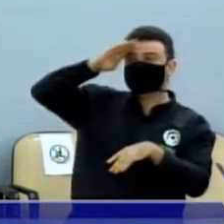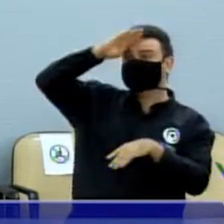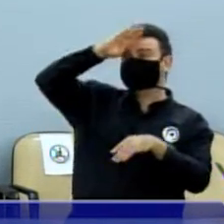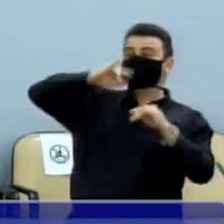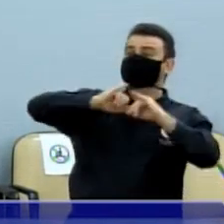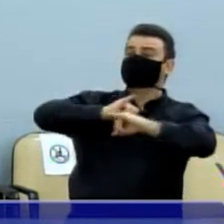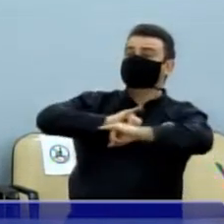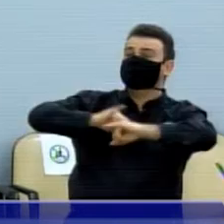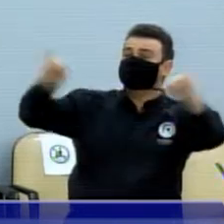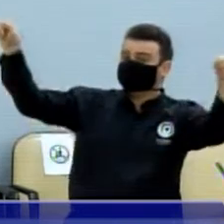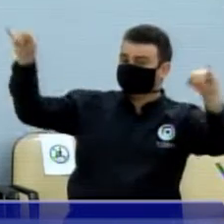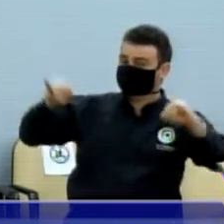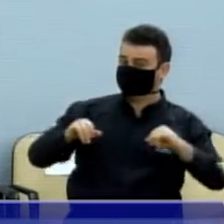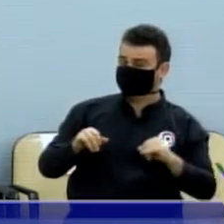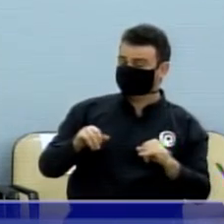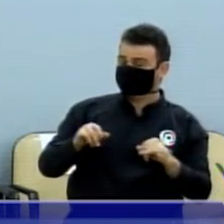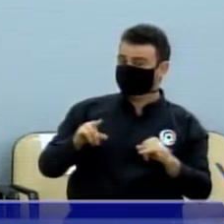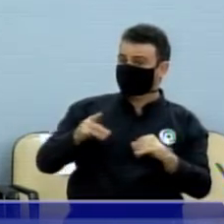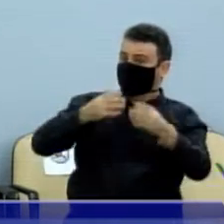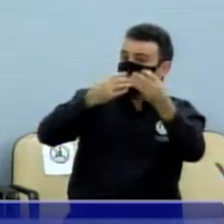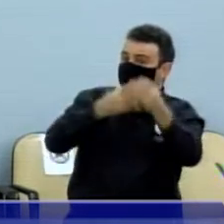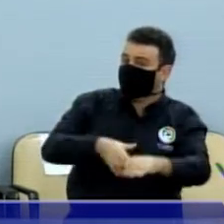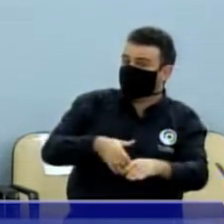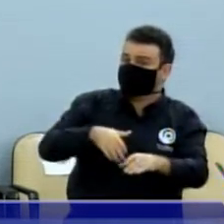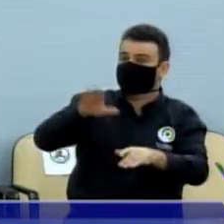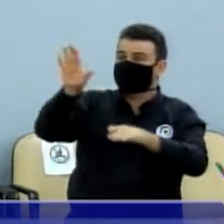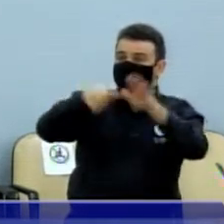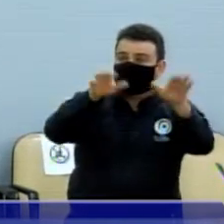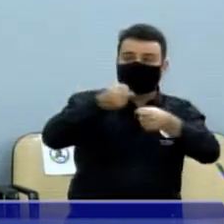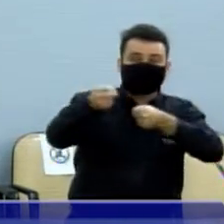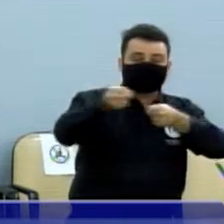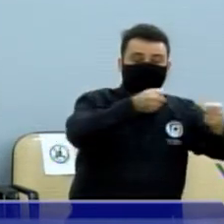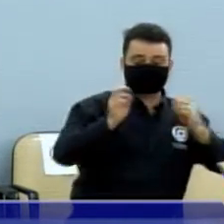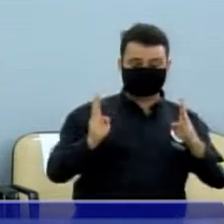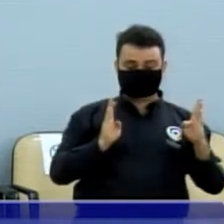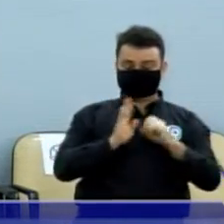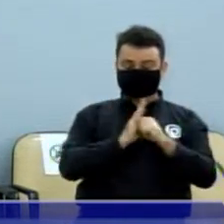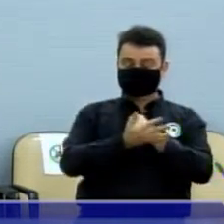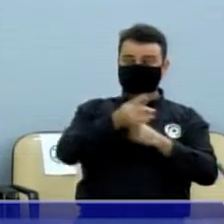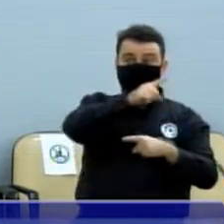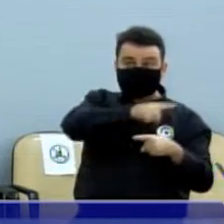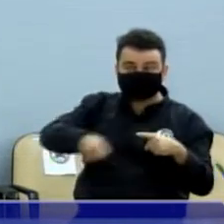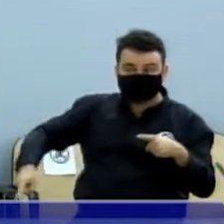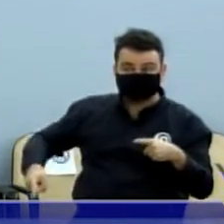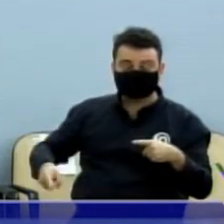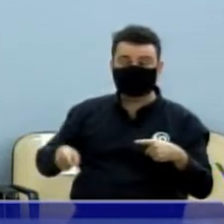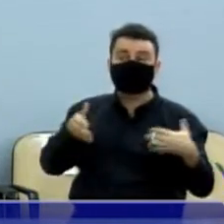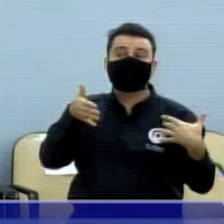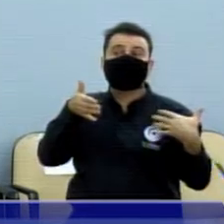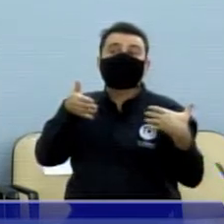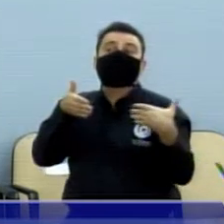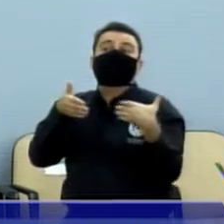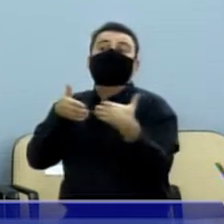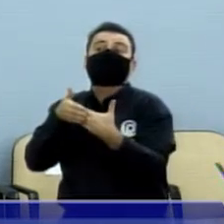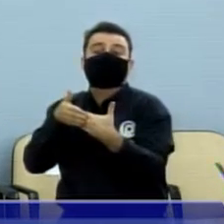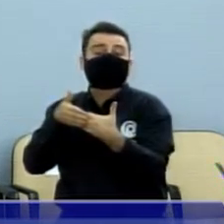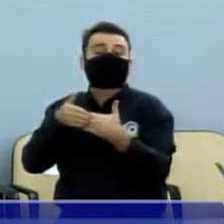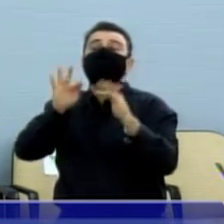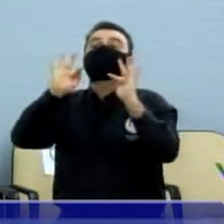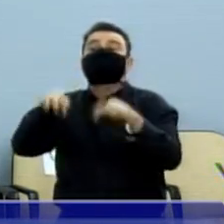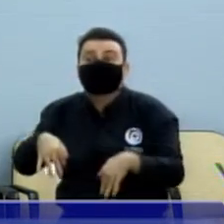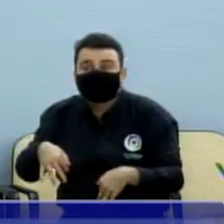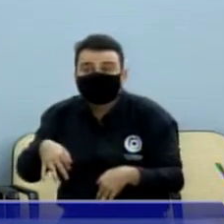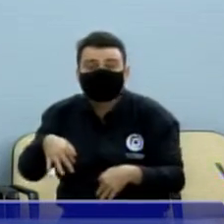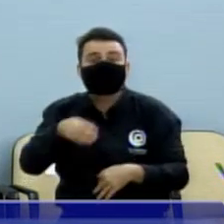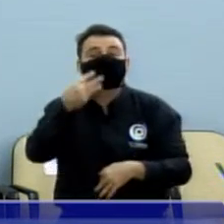em tese proíbe contratação no período da pandemia, ele termina agora, dia 31 de dezembro. Nós